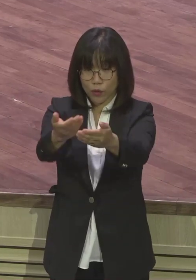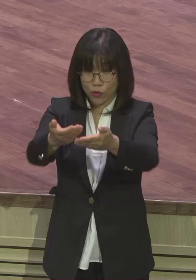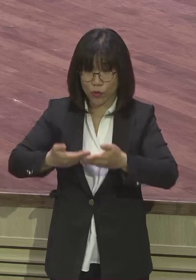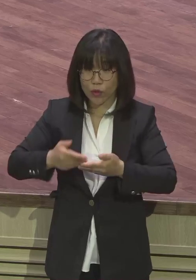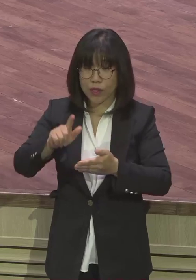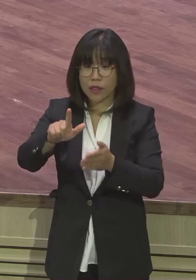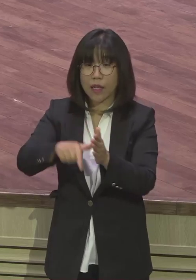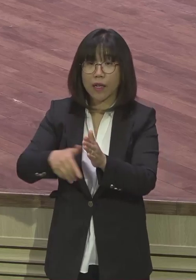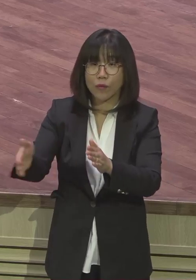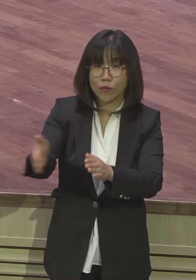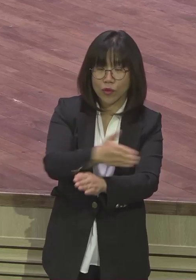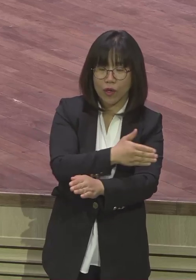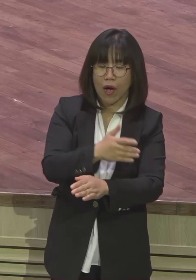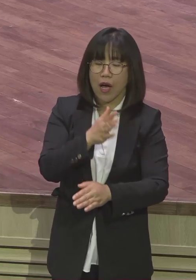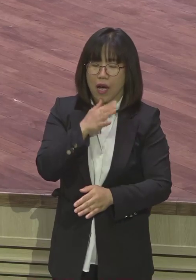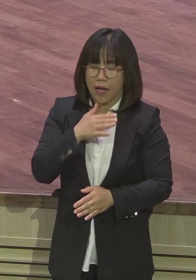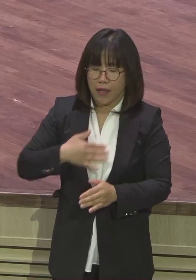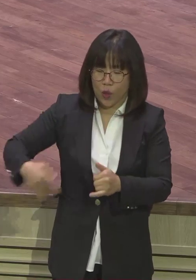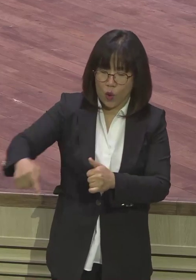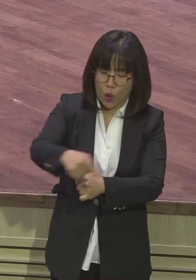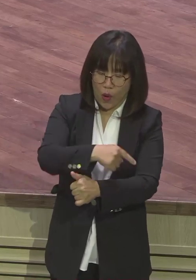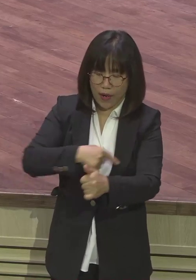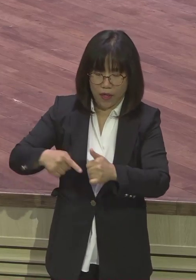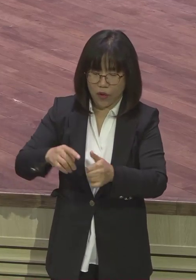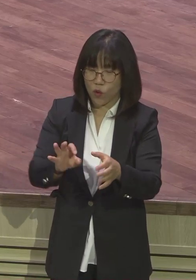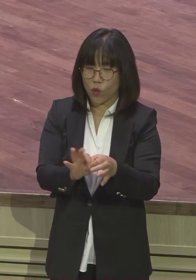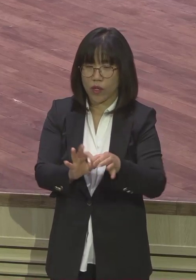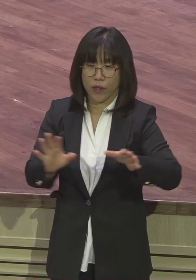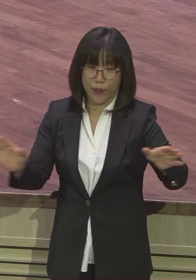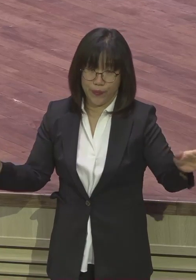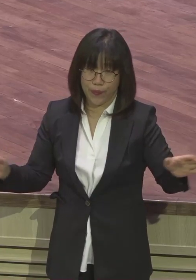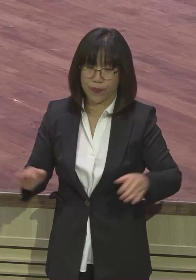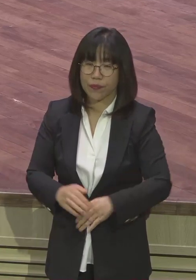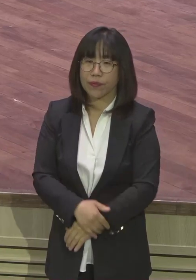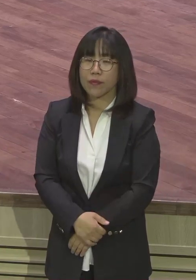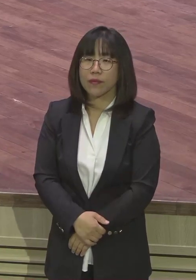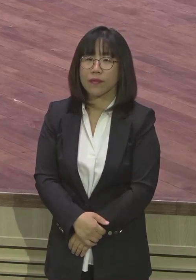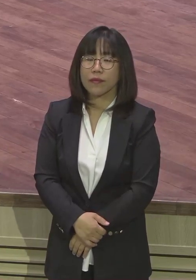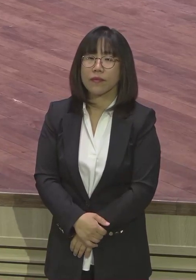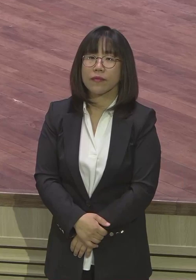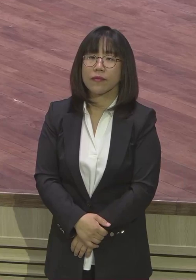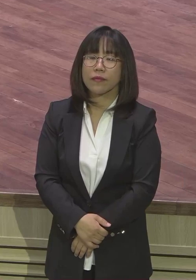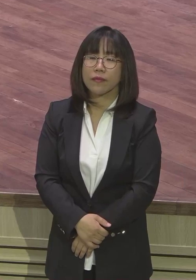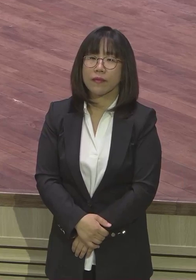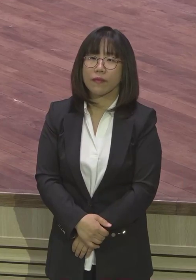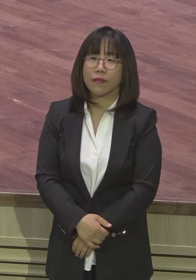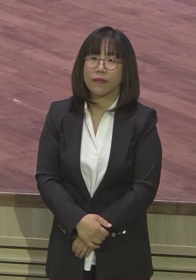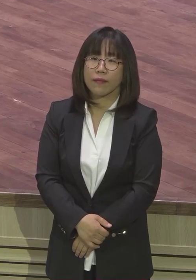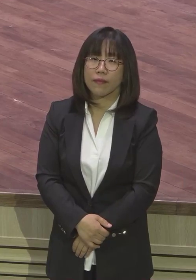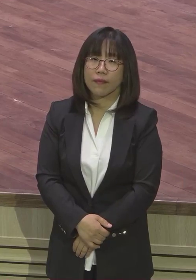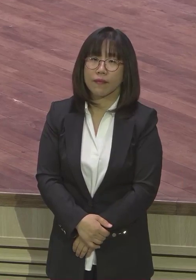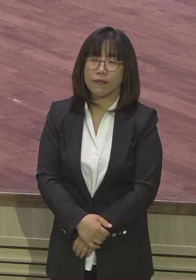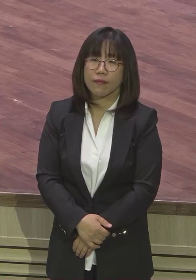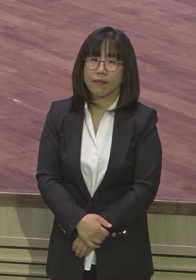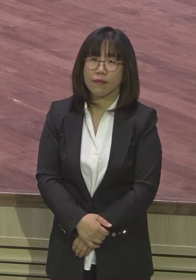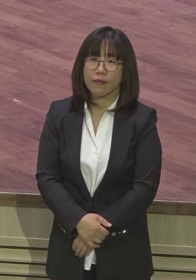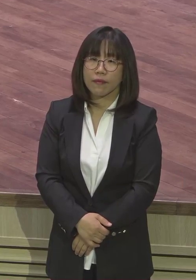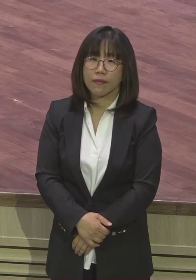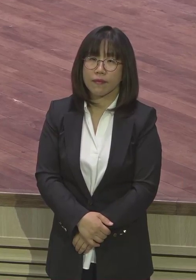환경을 띄워넣어버립니다 이게 중요합니다 신분이 바뀌니까 환경을 띄워넣어버립니다 그 어려운 환경